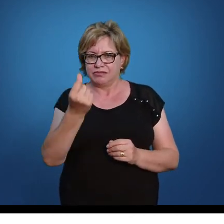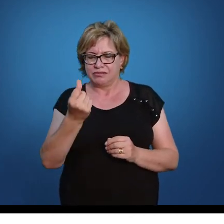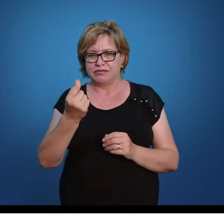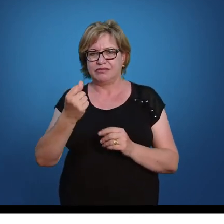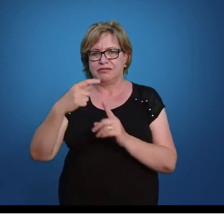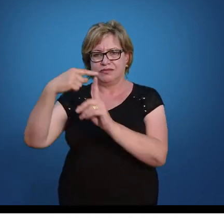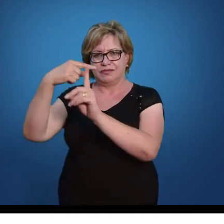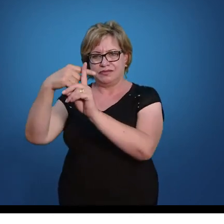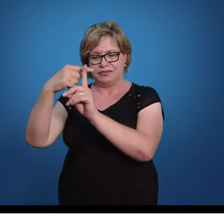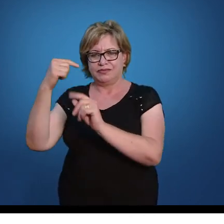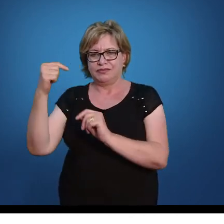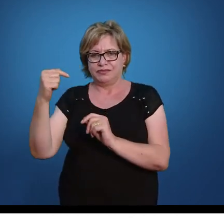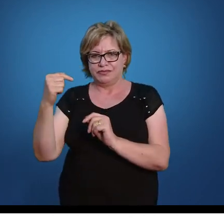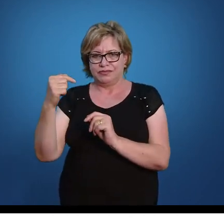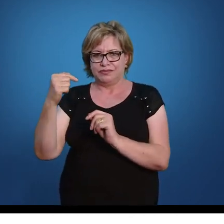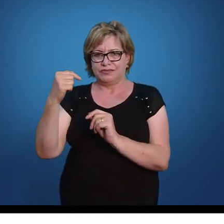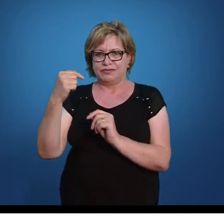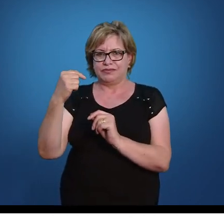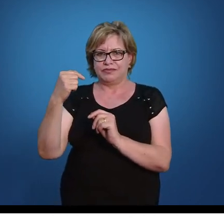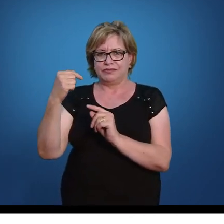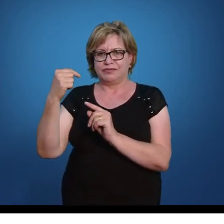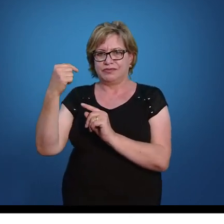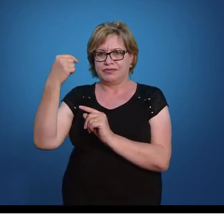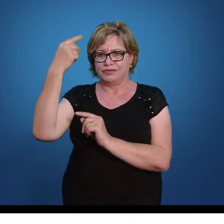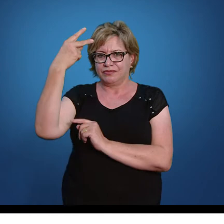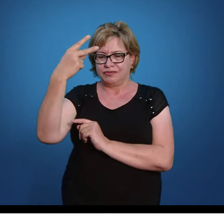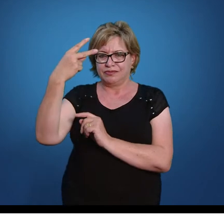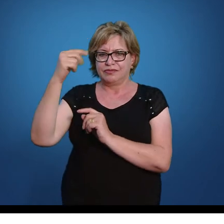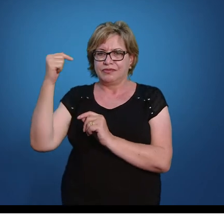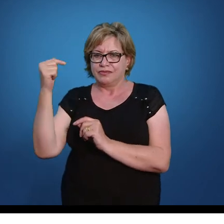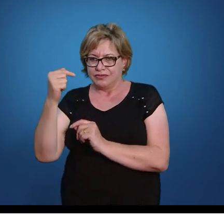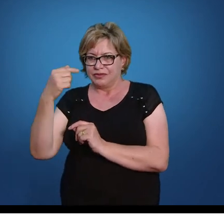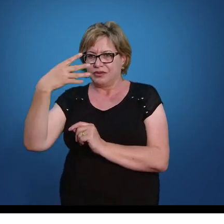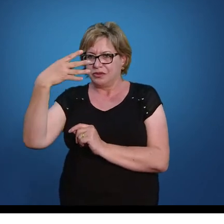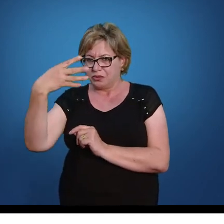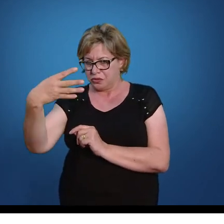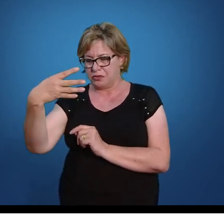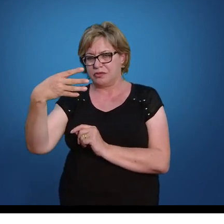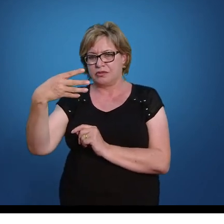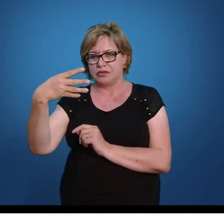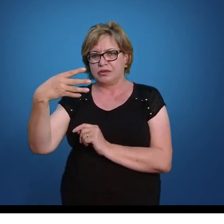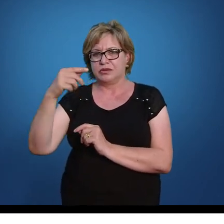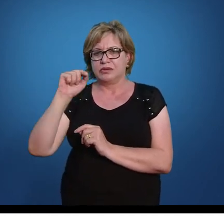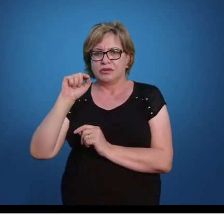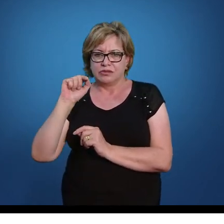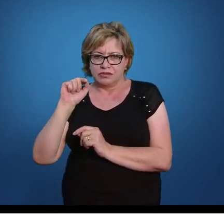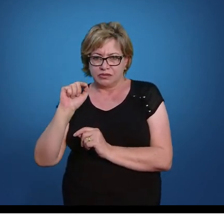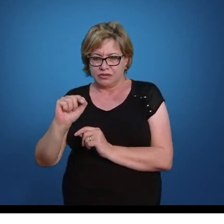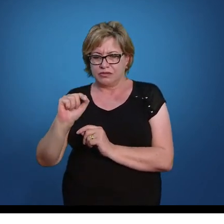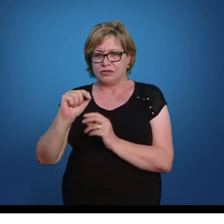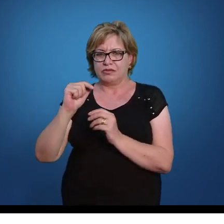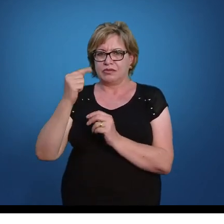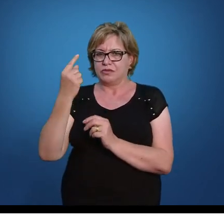menos 16 ao quadrado menos 4 que também é um componente da fórmula